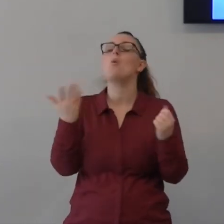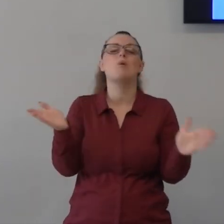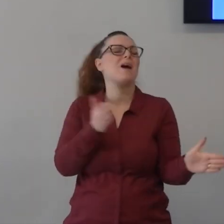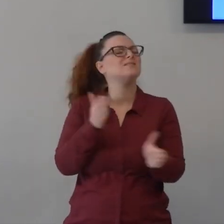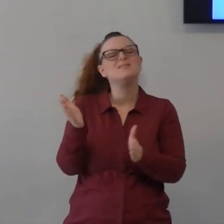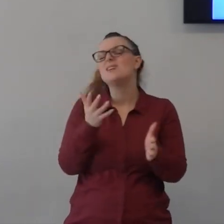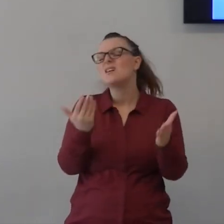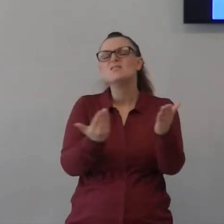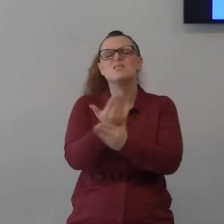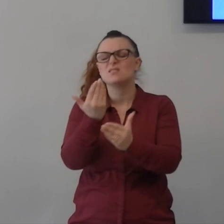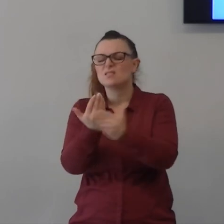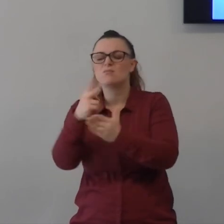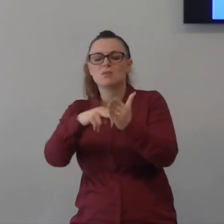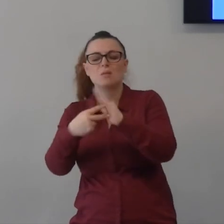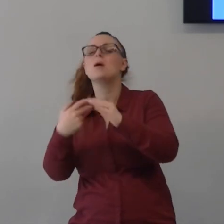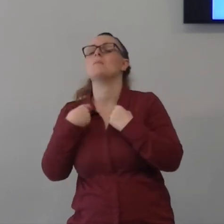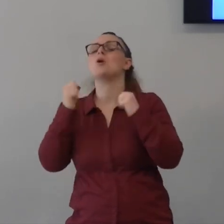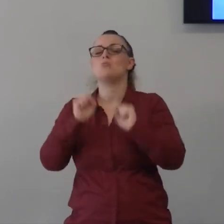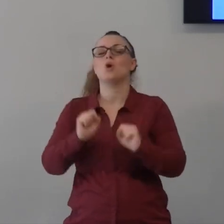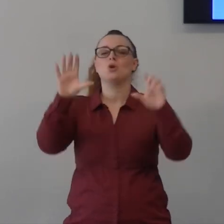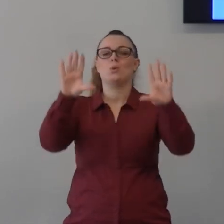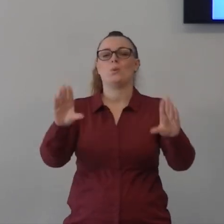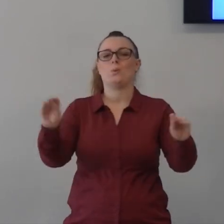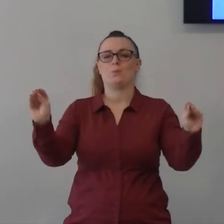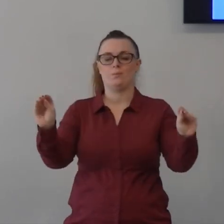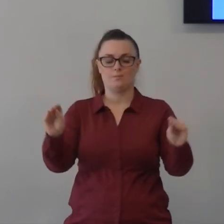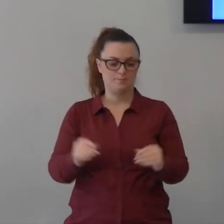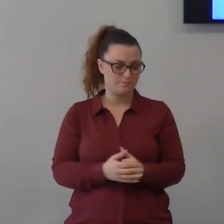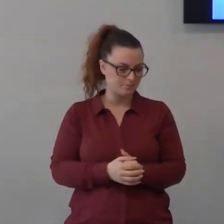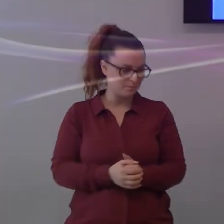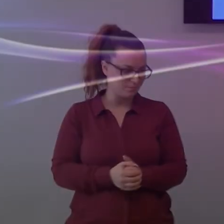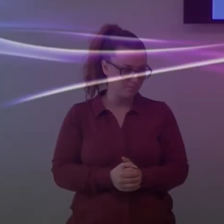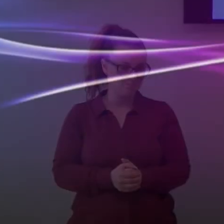prendo nel tuo santo nome signore Gesù amén